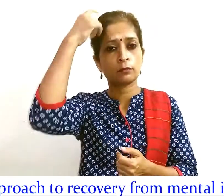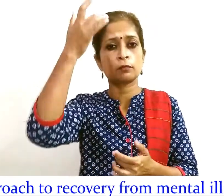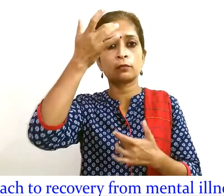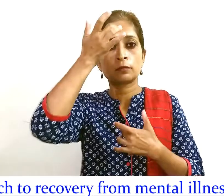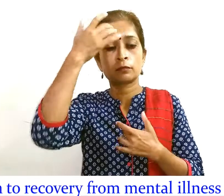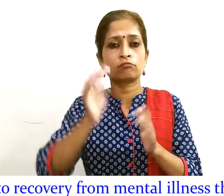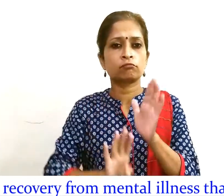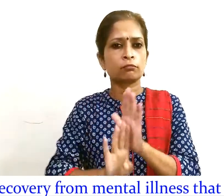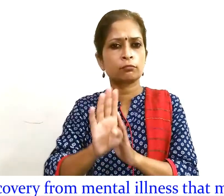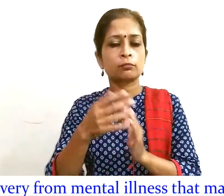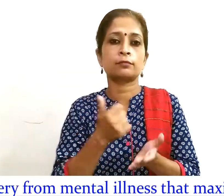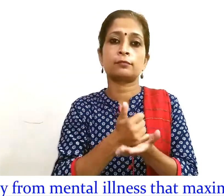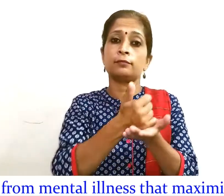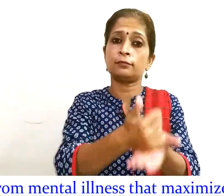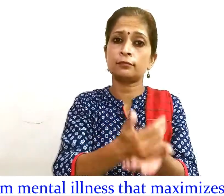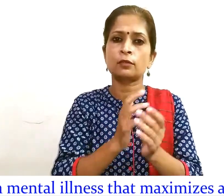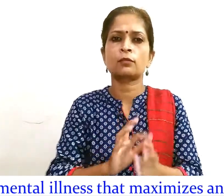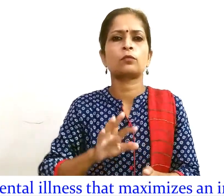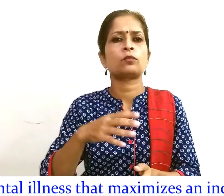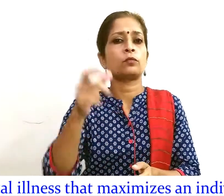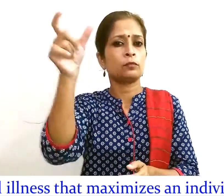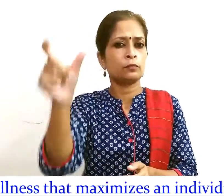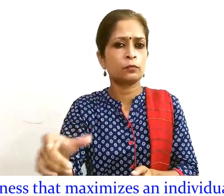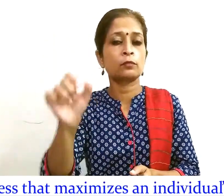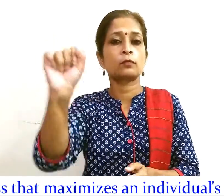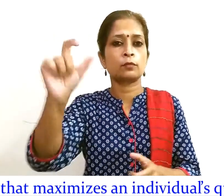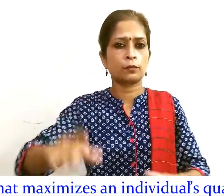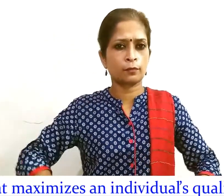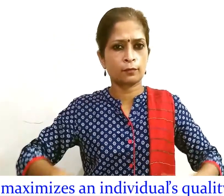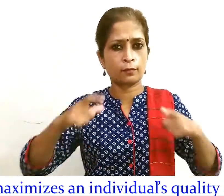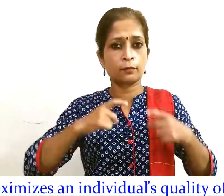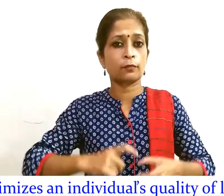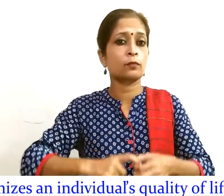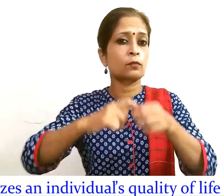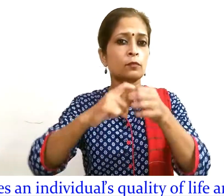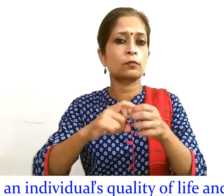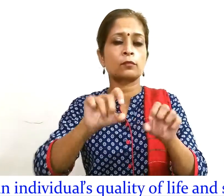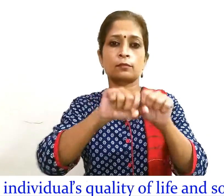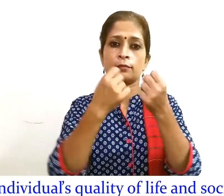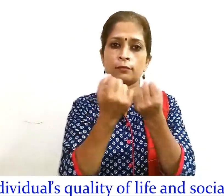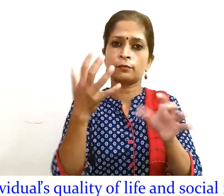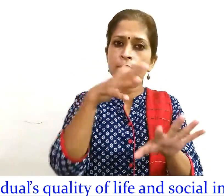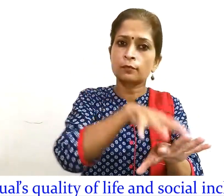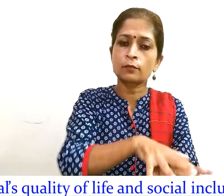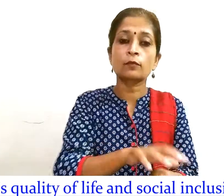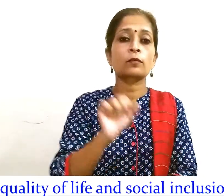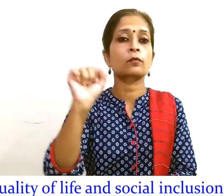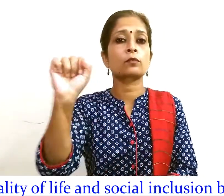उबरने के लिए एक सेवा है जो किसी व्यक्ति के जीवन की गुणवत्ता, सामाजिक समावेश और उनके